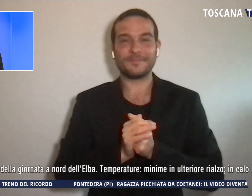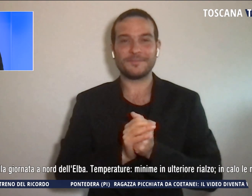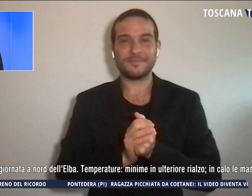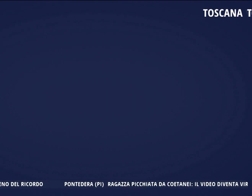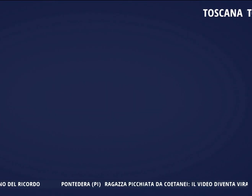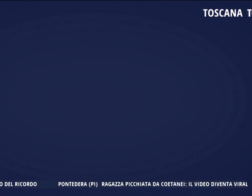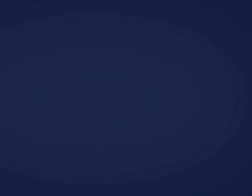Grazie